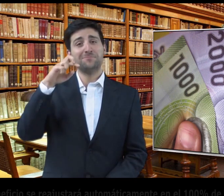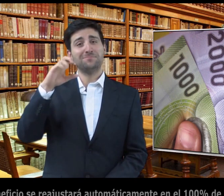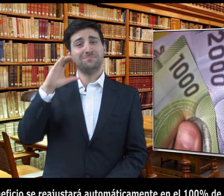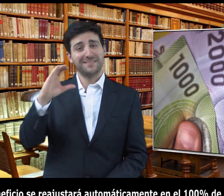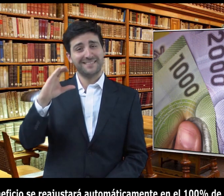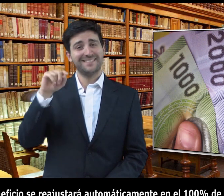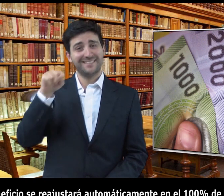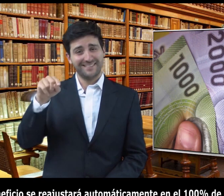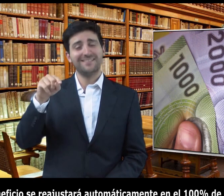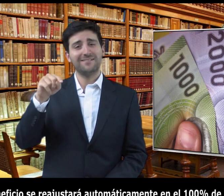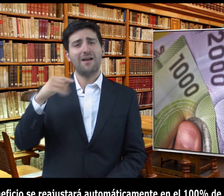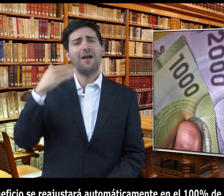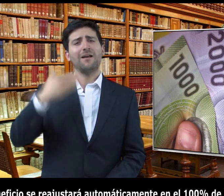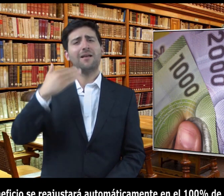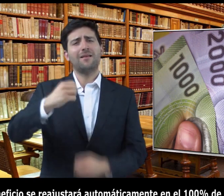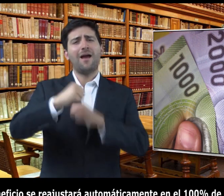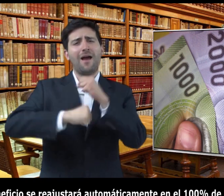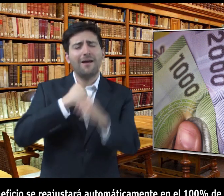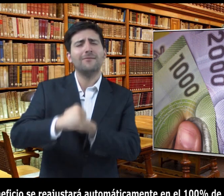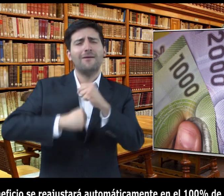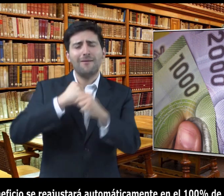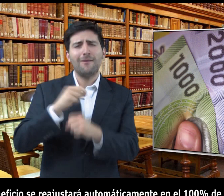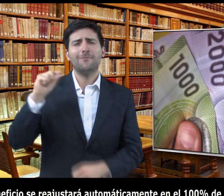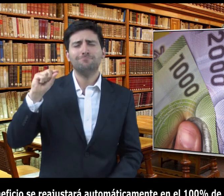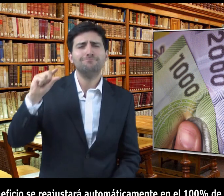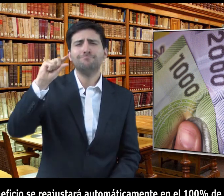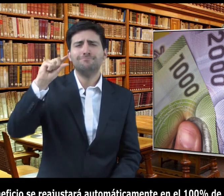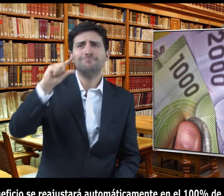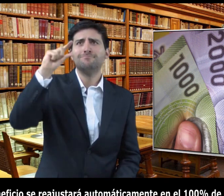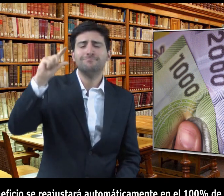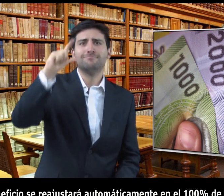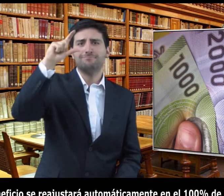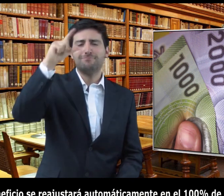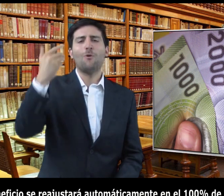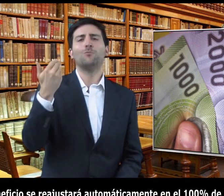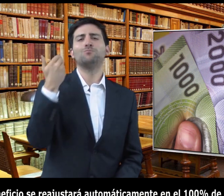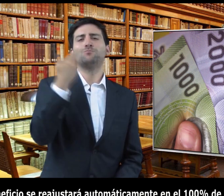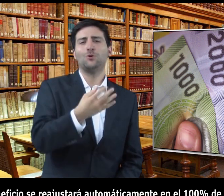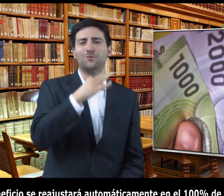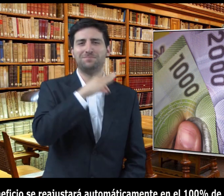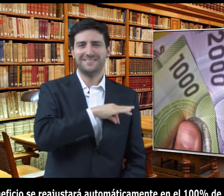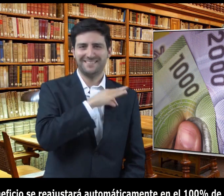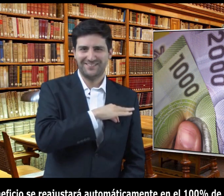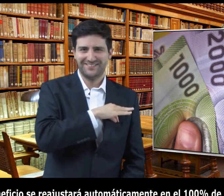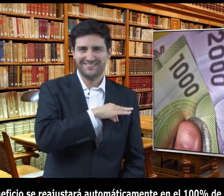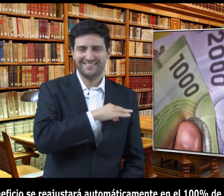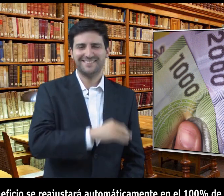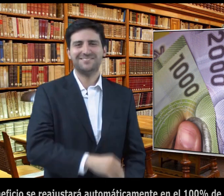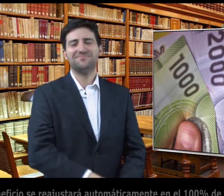El beneficio se reajustará automáticamente en el 100% de la variación del IEPS de los últimos 12 meses contados desde el último